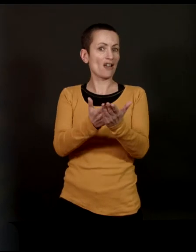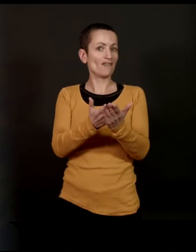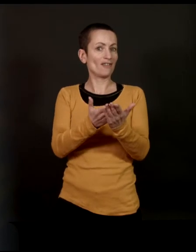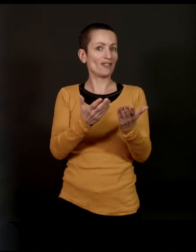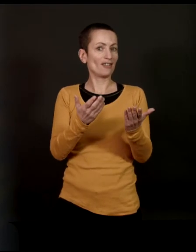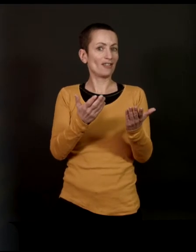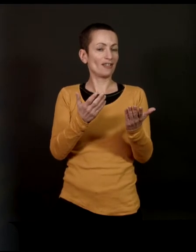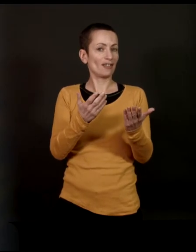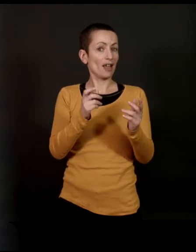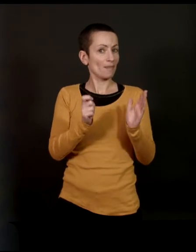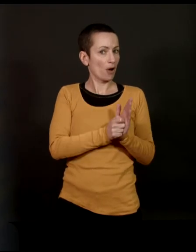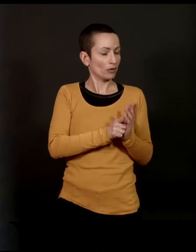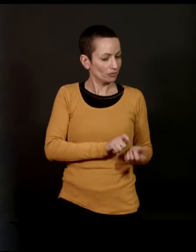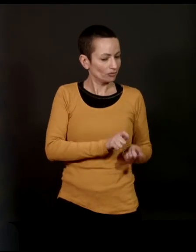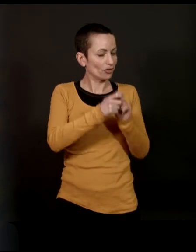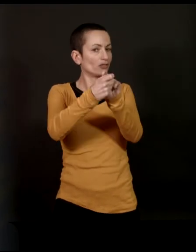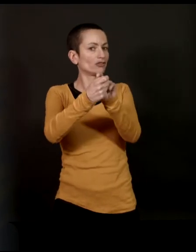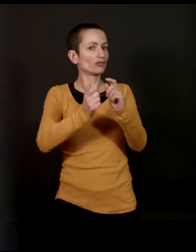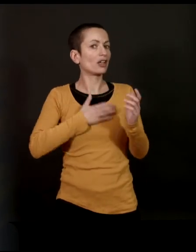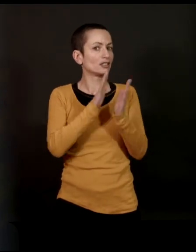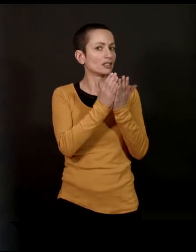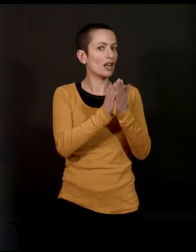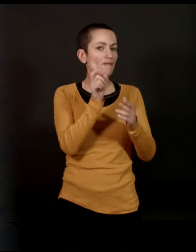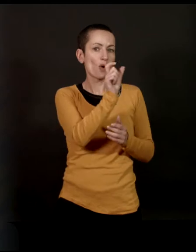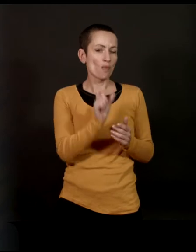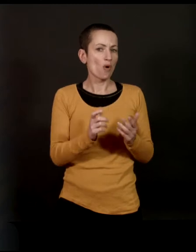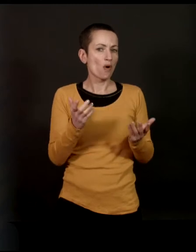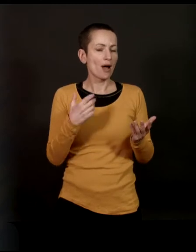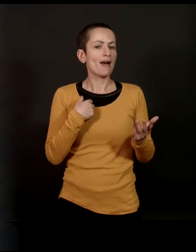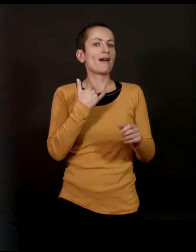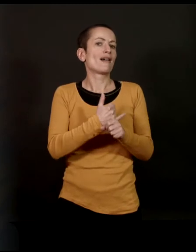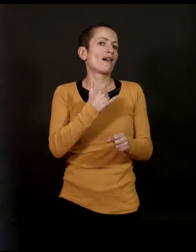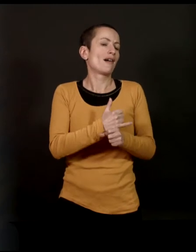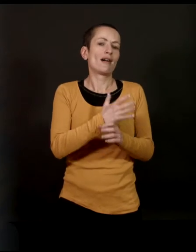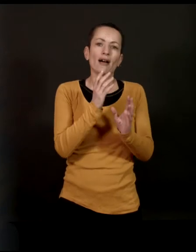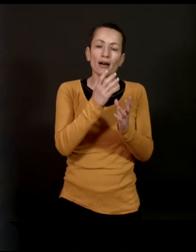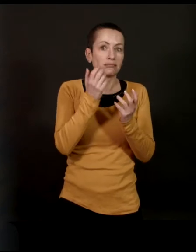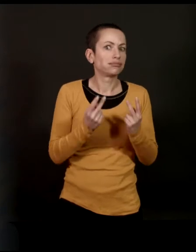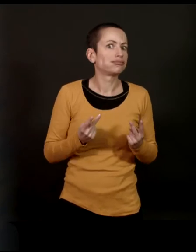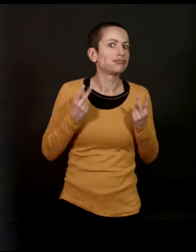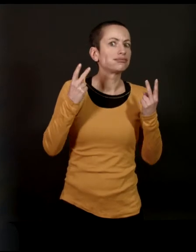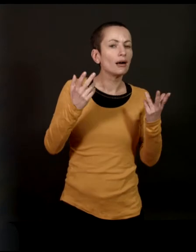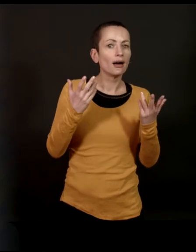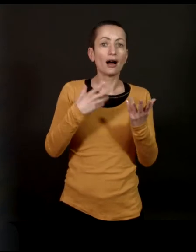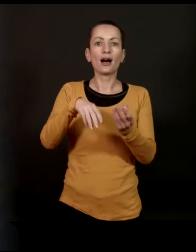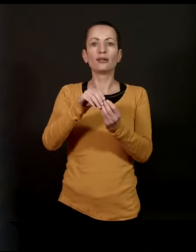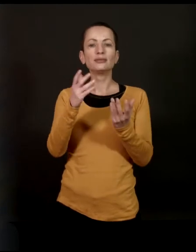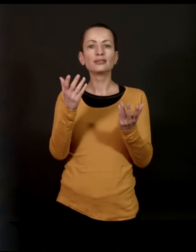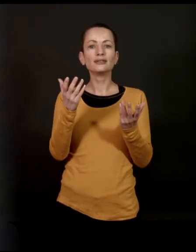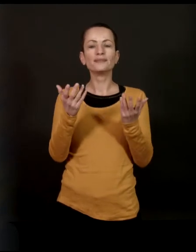le voit, on voit le changement d'époque à travers ces livres-là. Et c'est extraordinairement précieux. Et en plus, c'est toujours